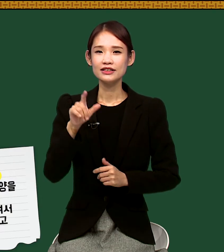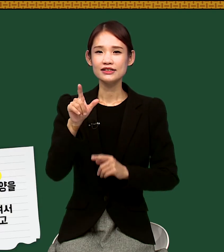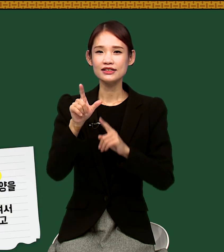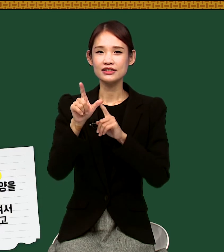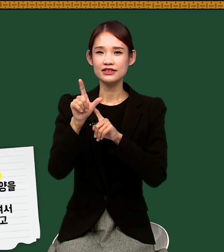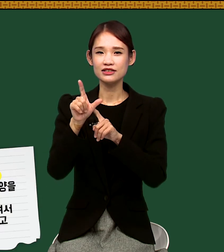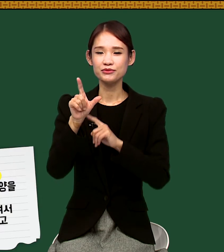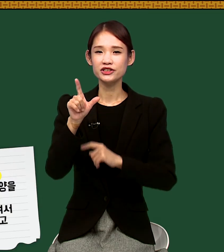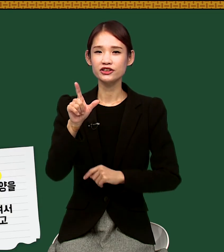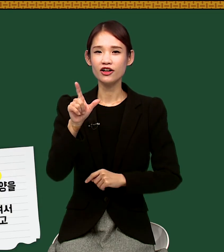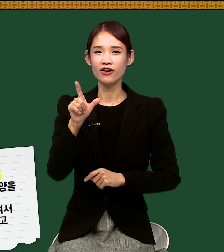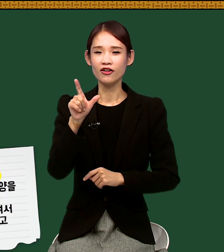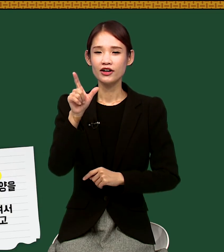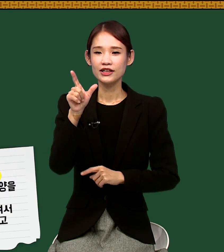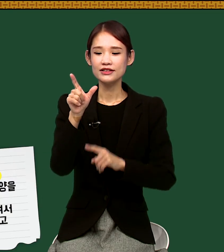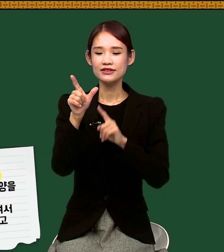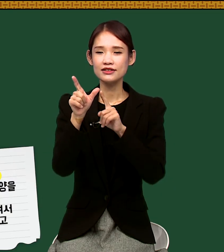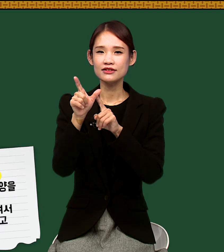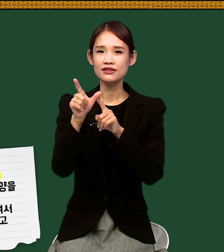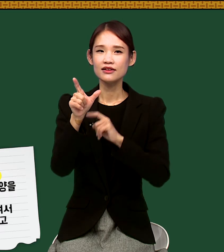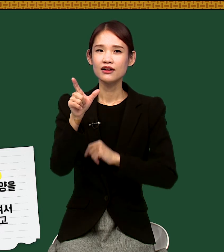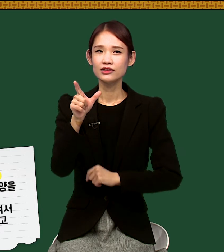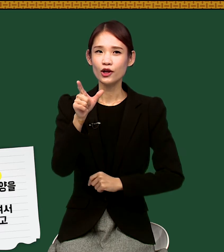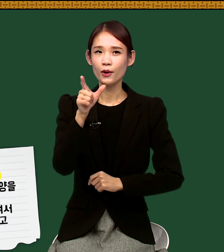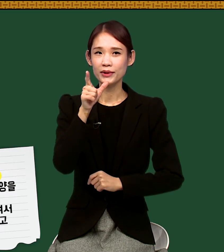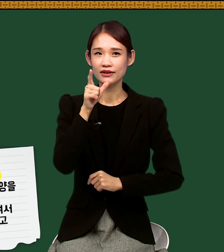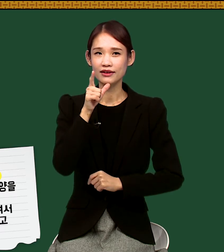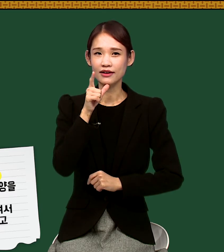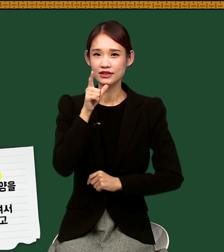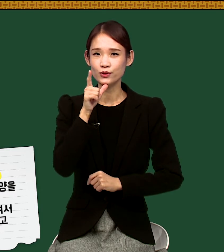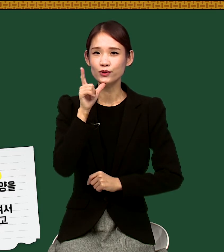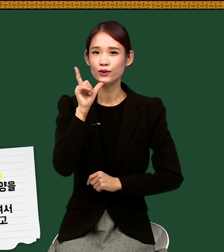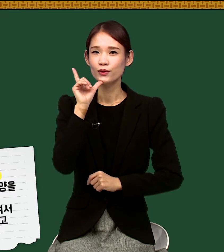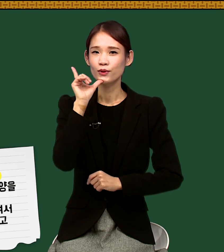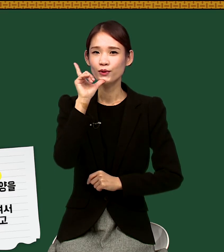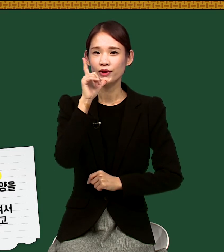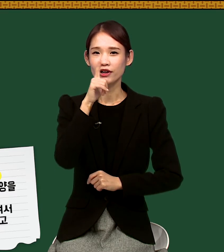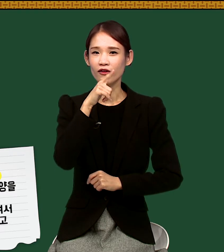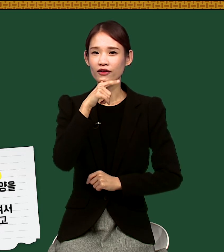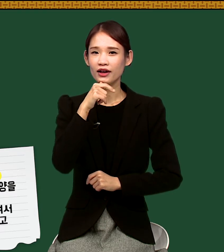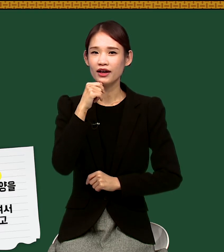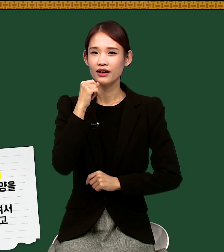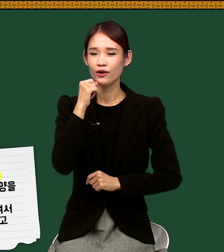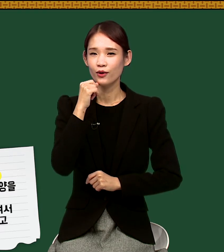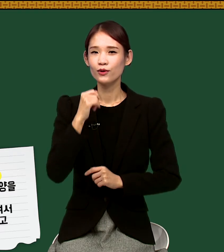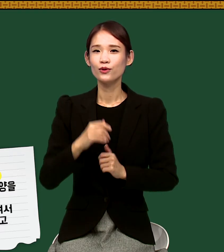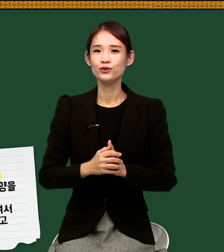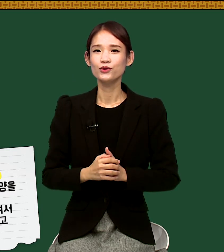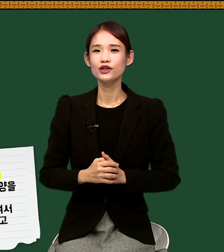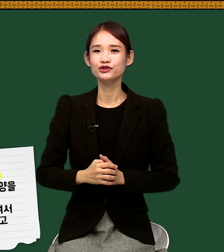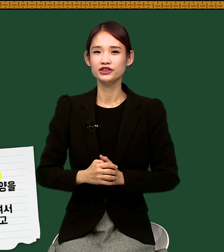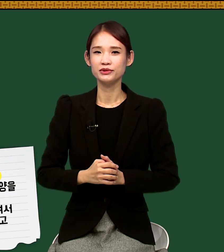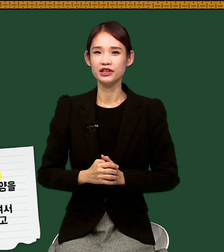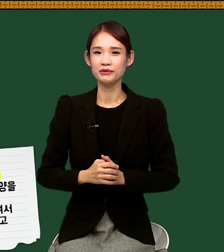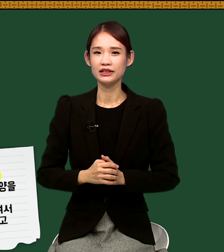일지, 이지를 피셔서 일지를 턱 밑에 대시고 이렇게 돌려주시면 됩니다.